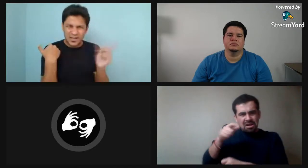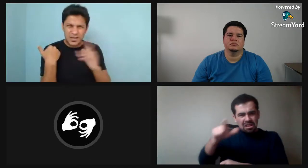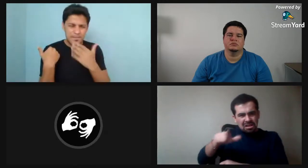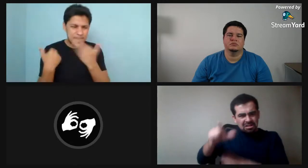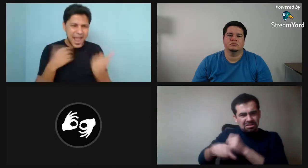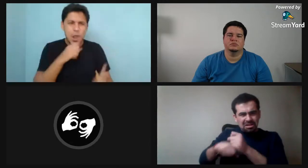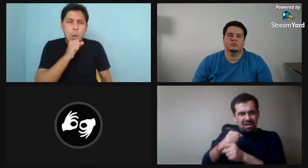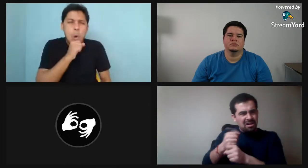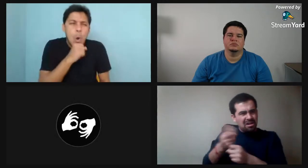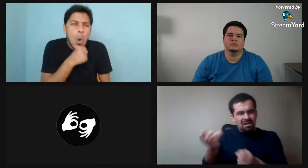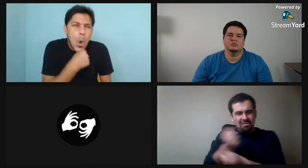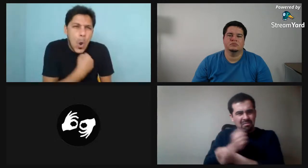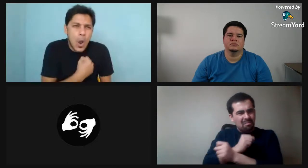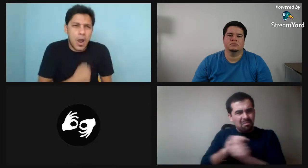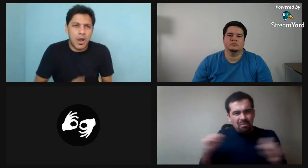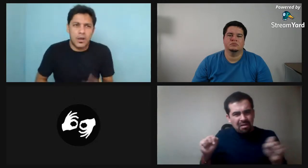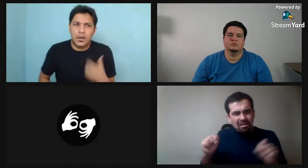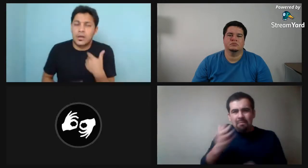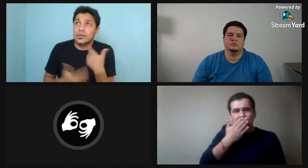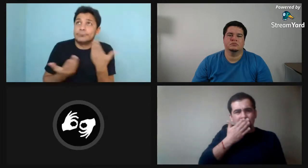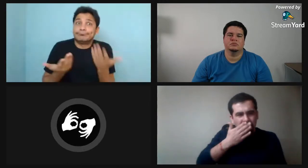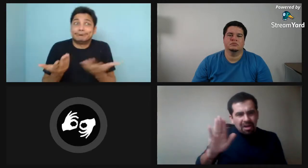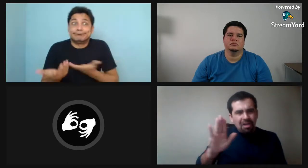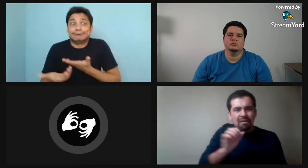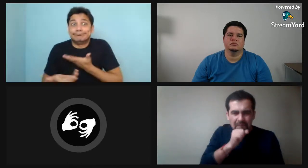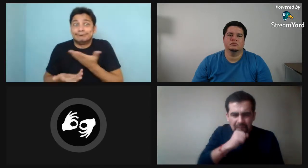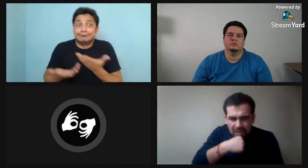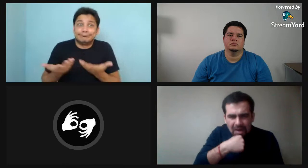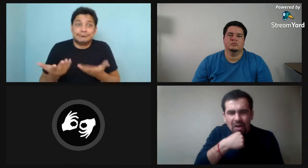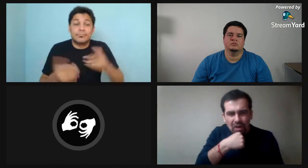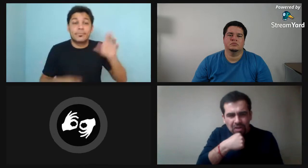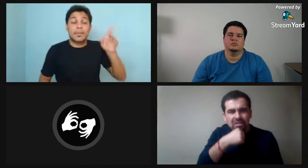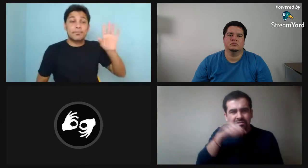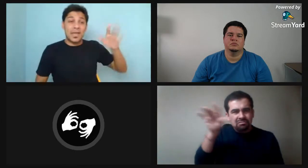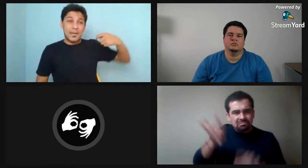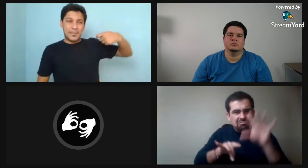lo permitían. Decía, tú tienes 17 años, no puedes.